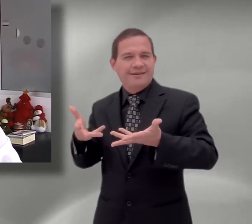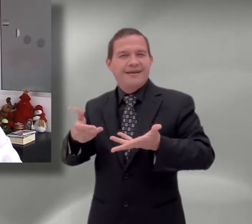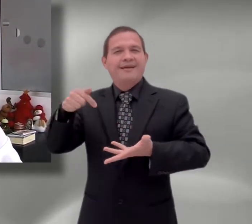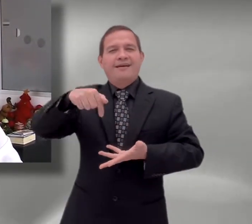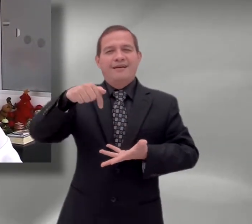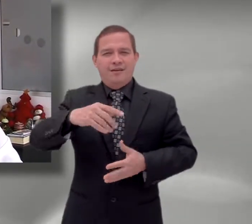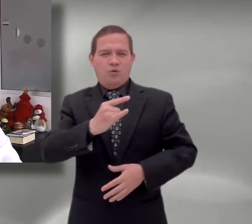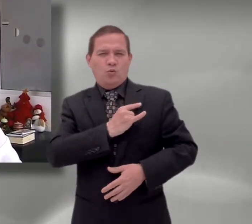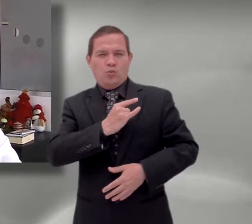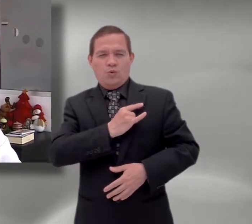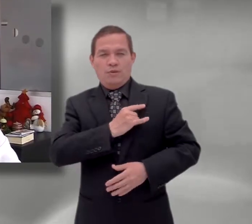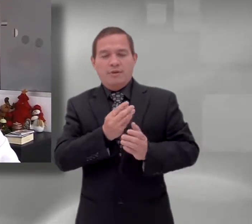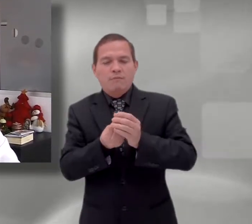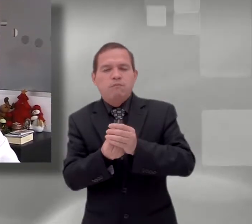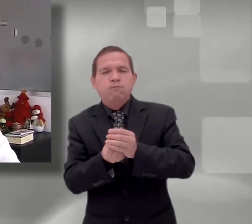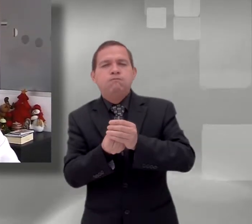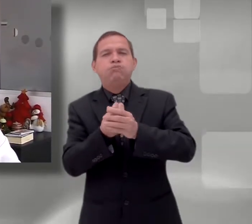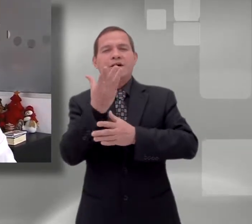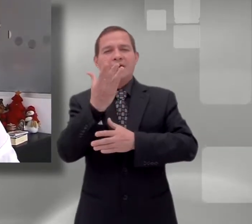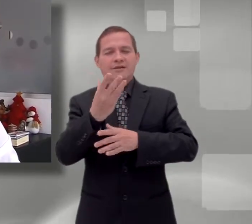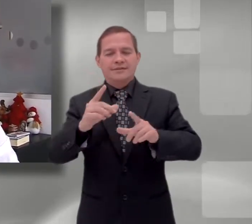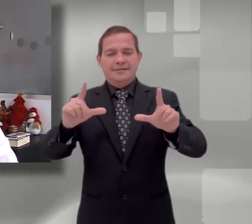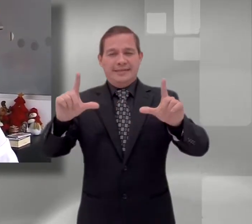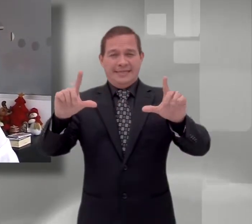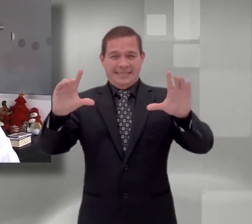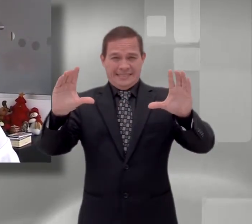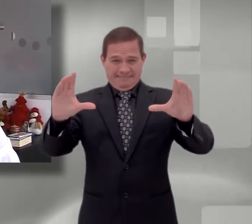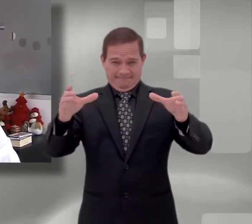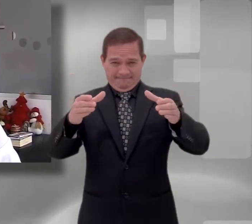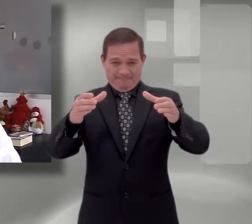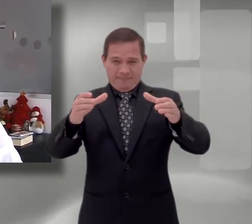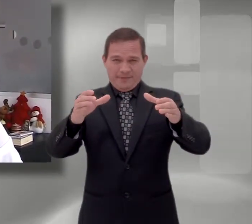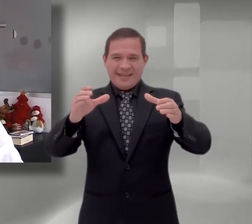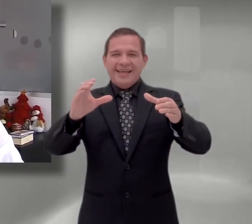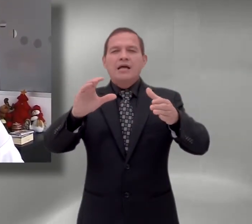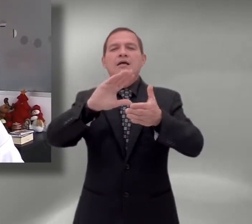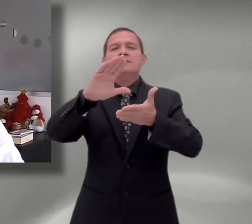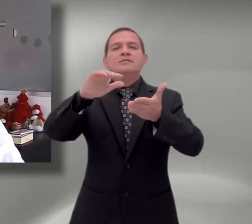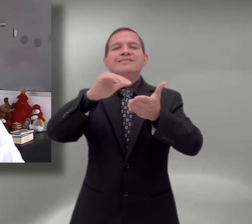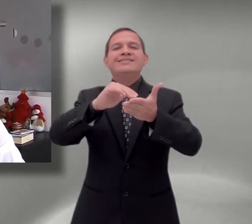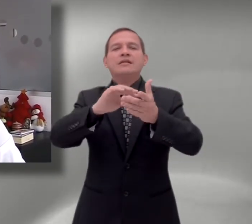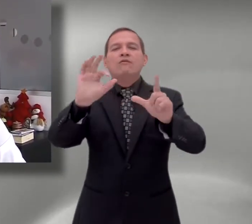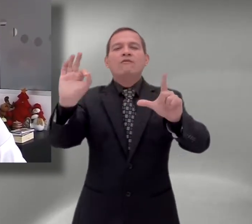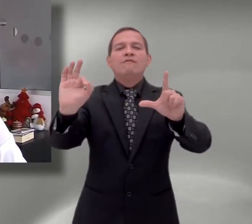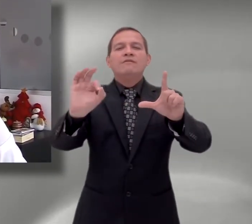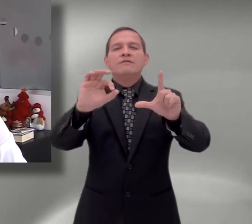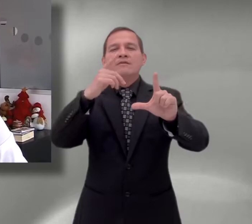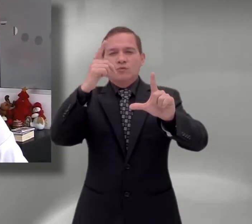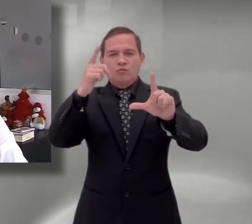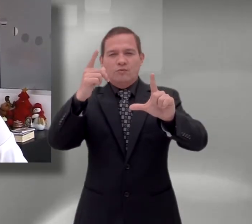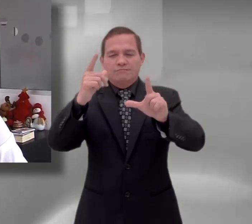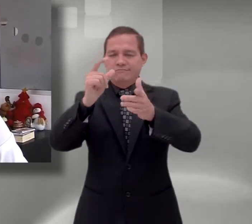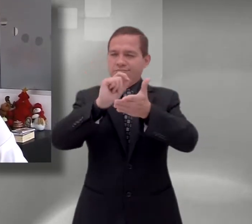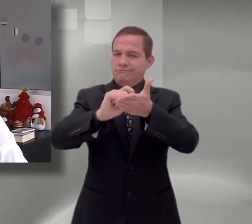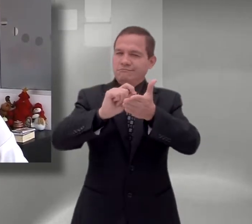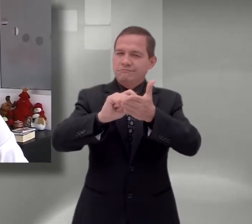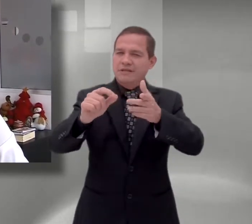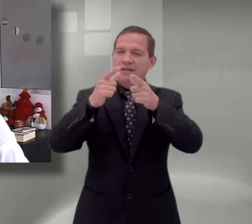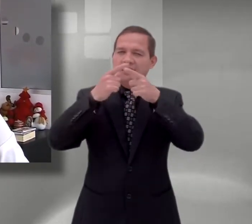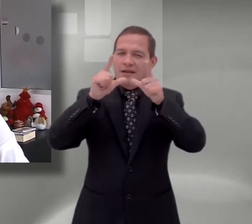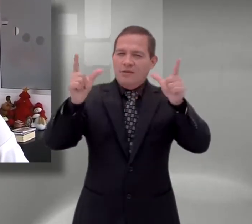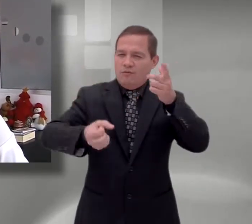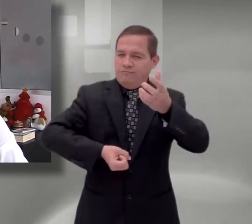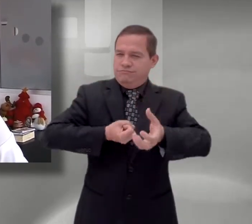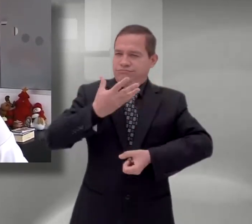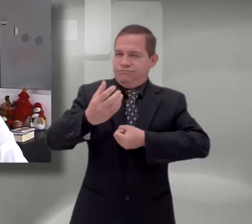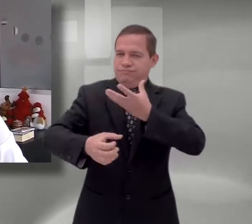Escritura, Lenguaje y Expresión. Este Centro Virtual de Escritura, Lenguaje y Expresión se concibe como un ambiente